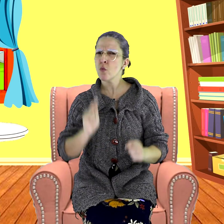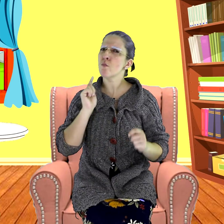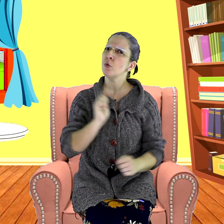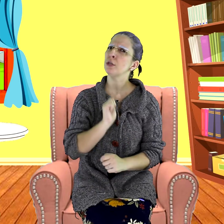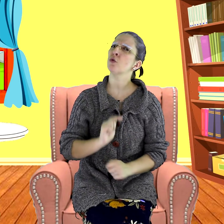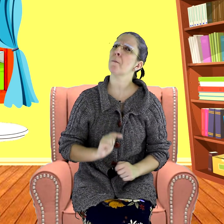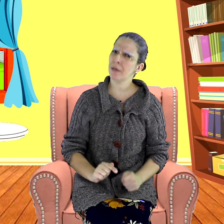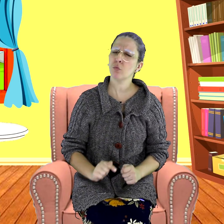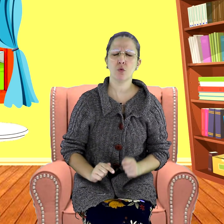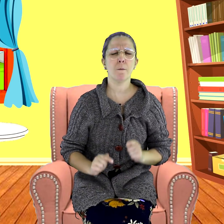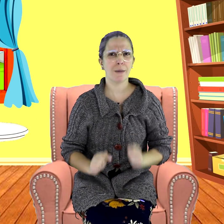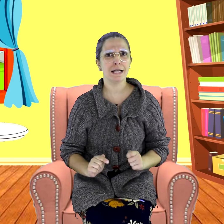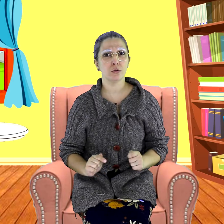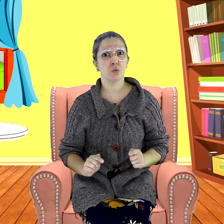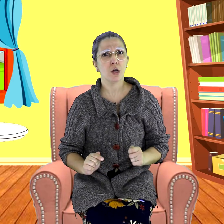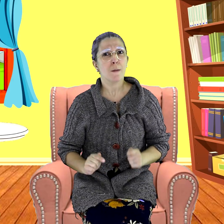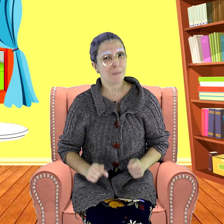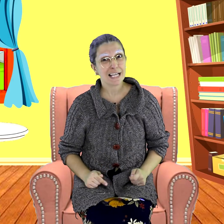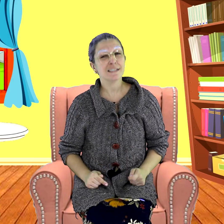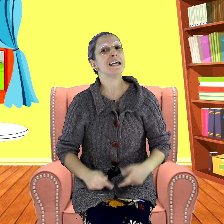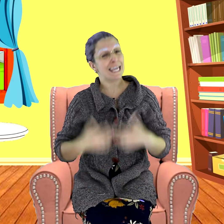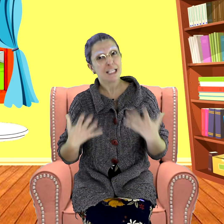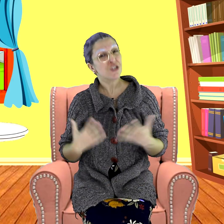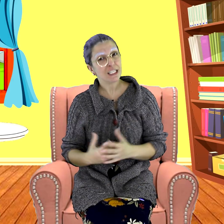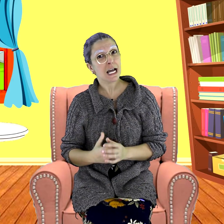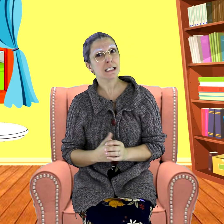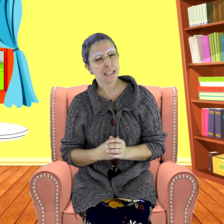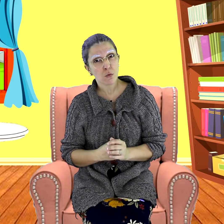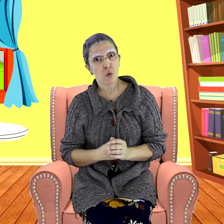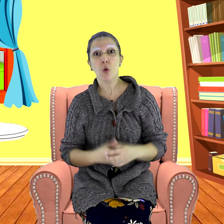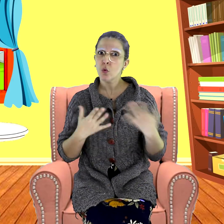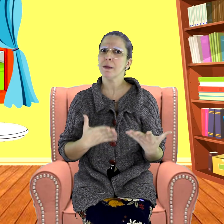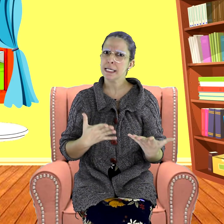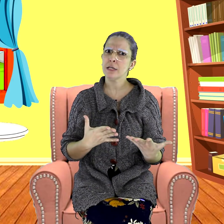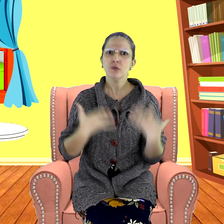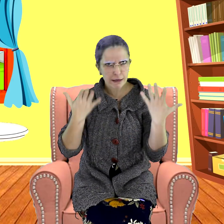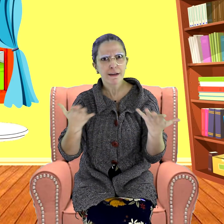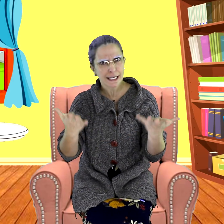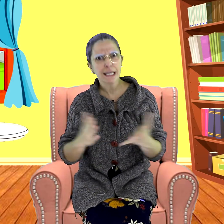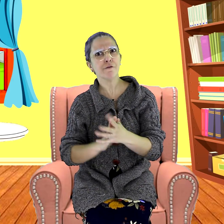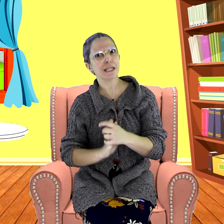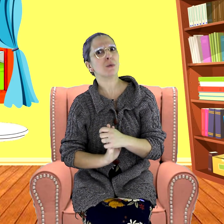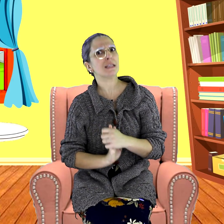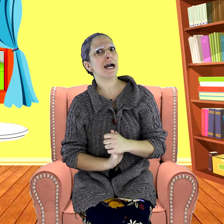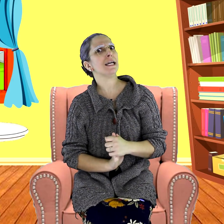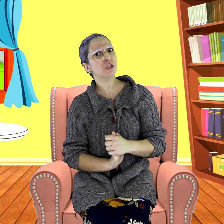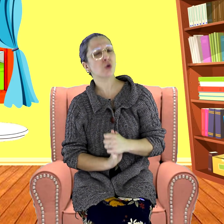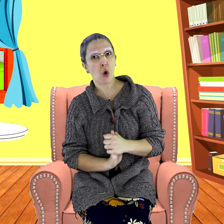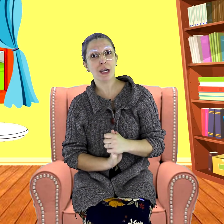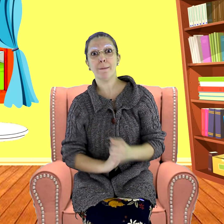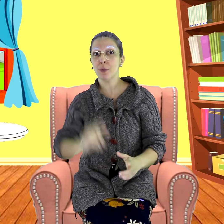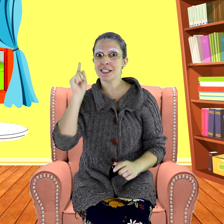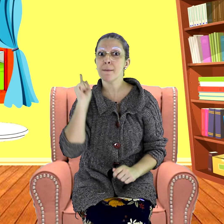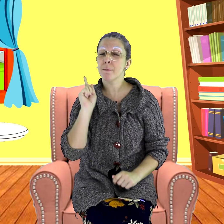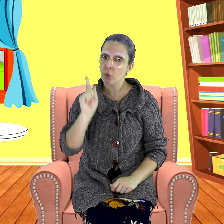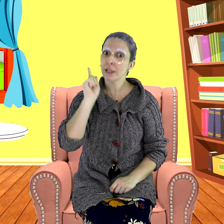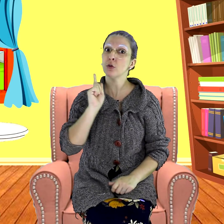muito preocupado. Mas ele tinha razão. O menino deveria frequentar a escola. Pois é muito